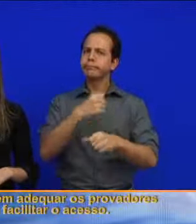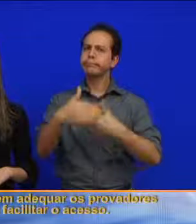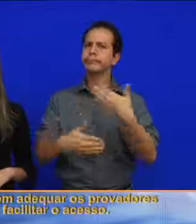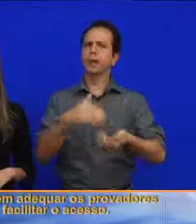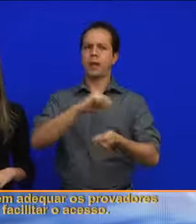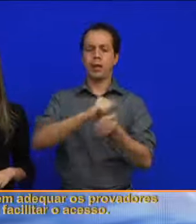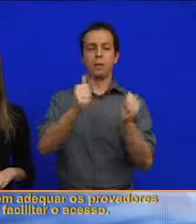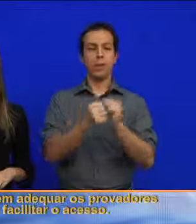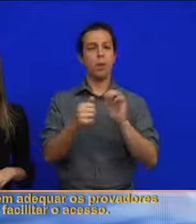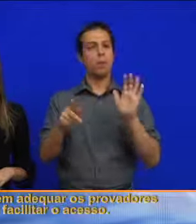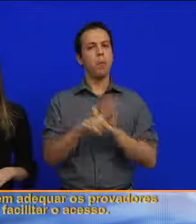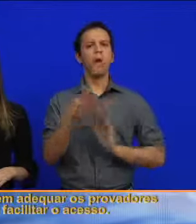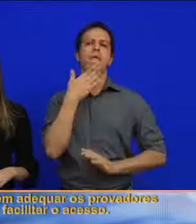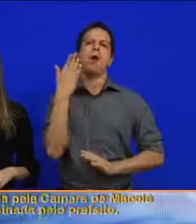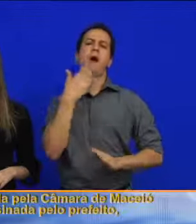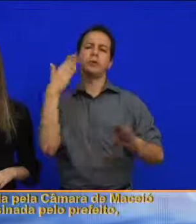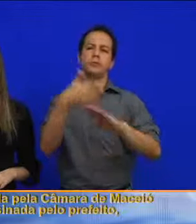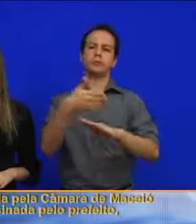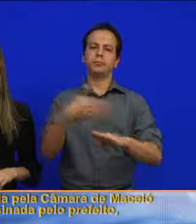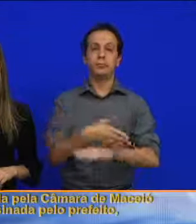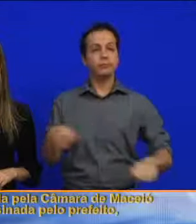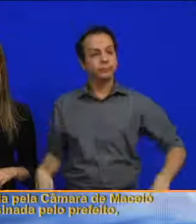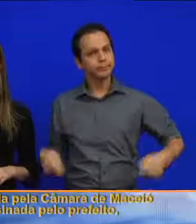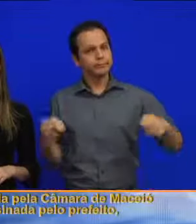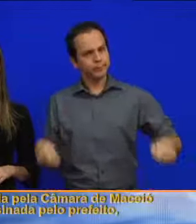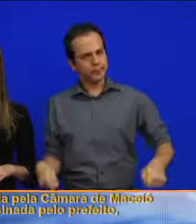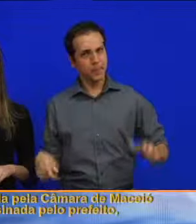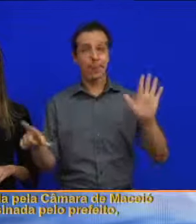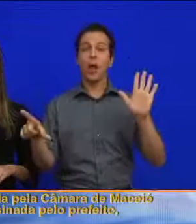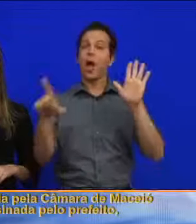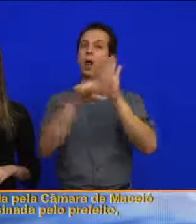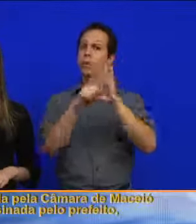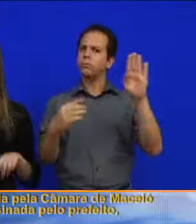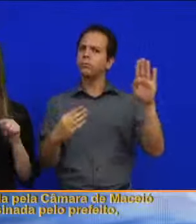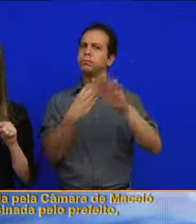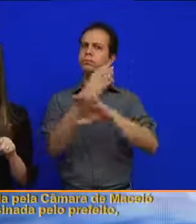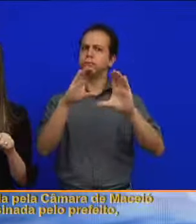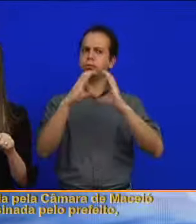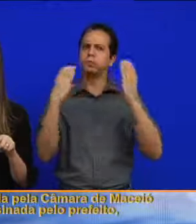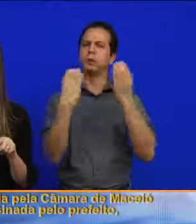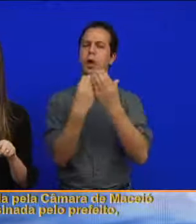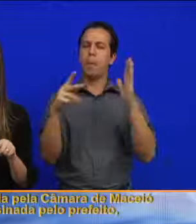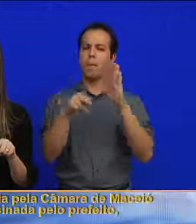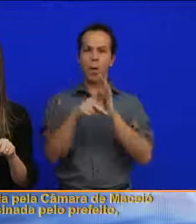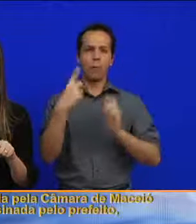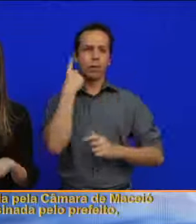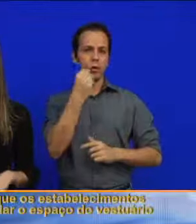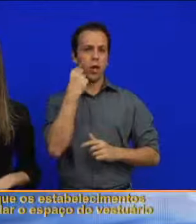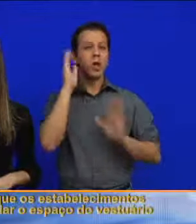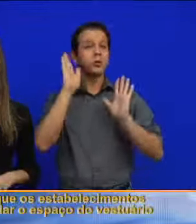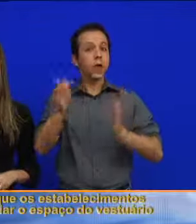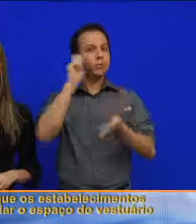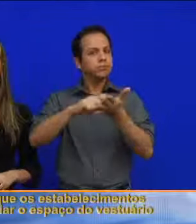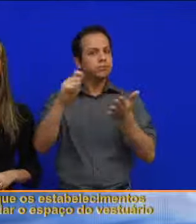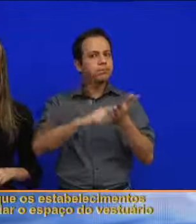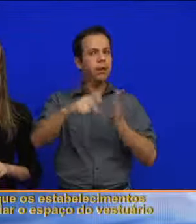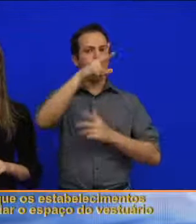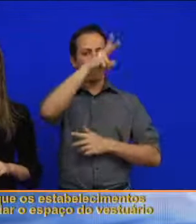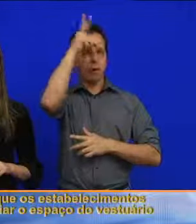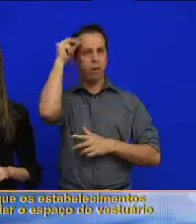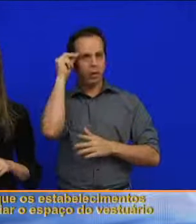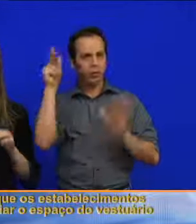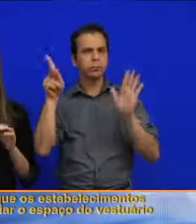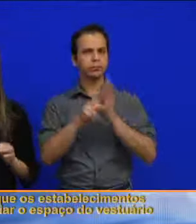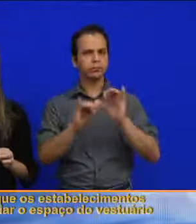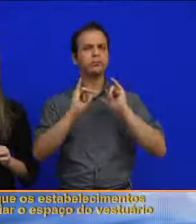provadores para facilitar o acesso. A lei aprovada pela Câmara de Maceió e já assinada pelo prefeito determina que os